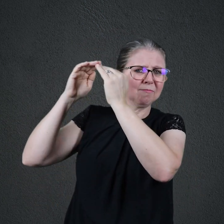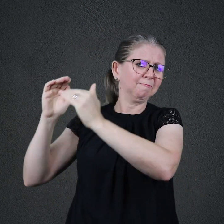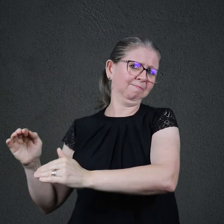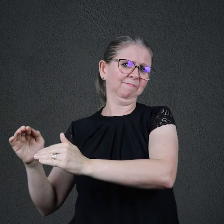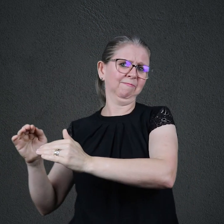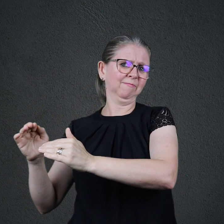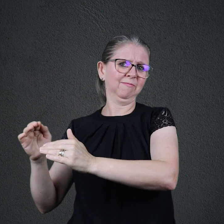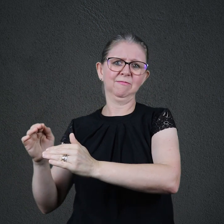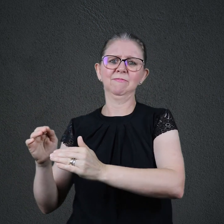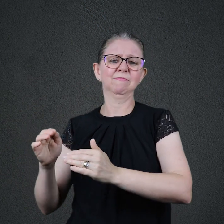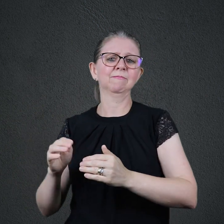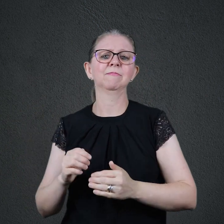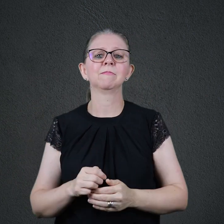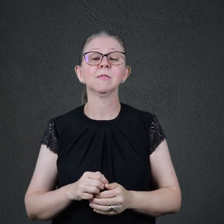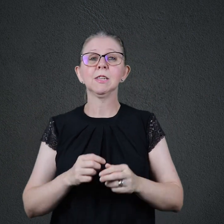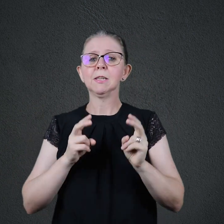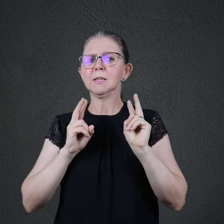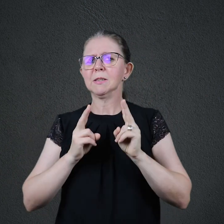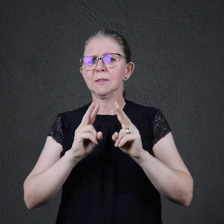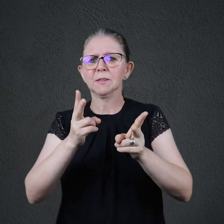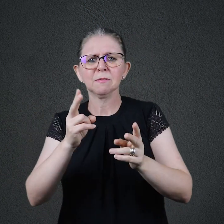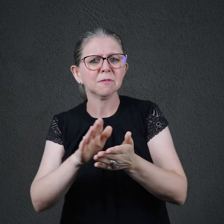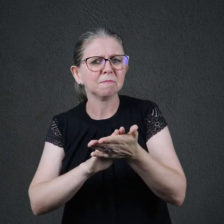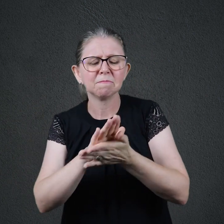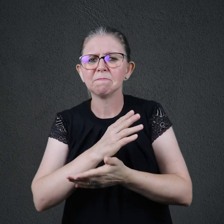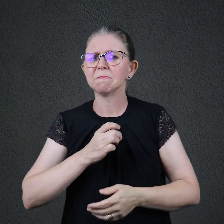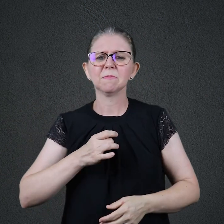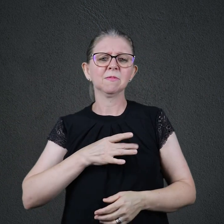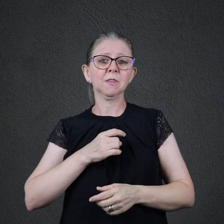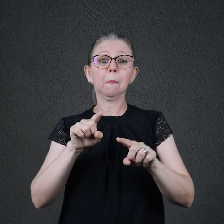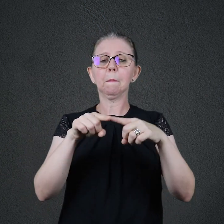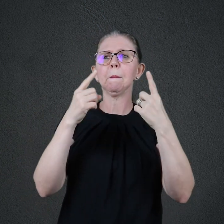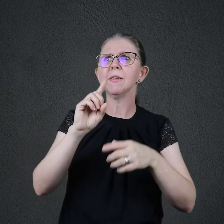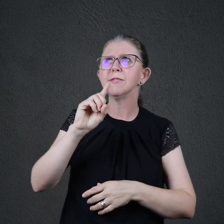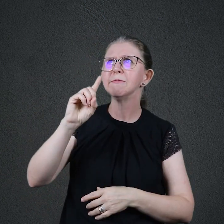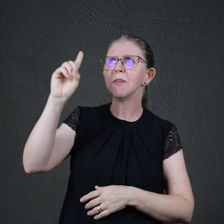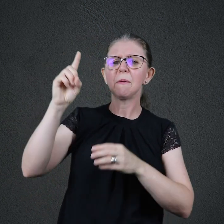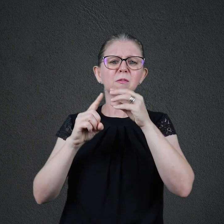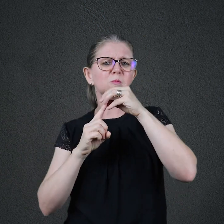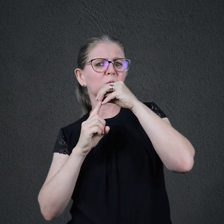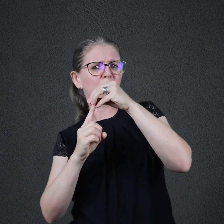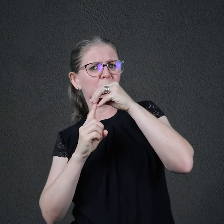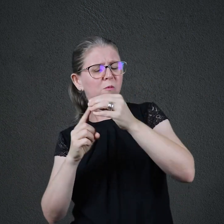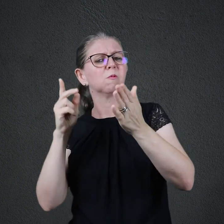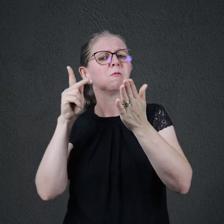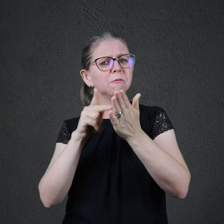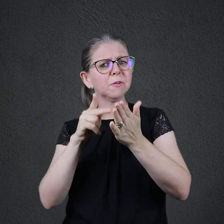sem medo de punição. Mas o Deus único e verdadeiro da Bíblia não é incapaz de condenar,